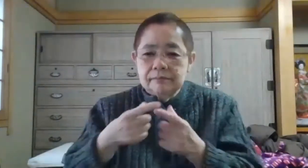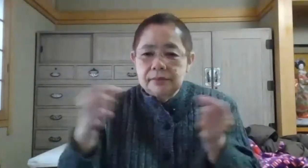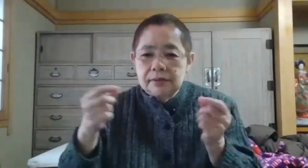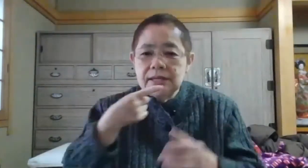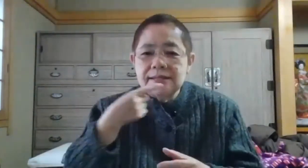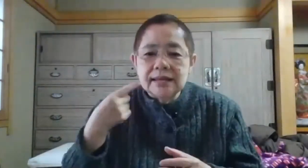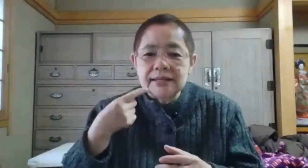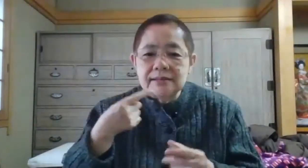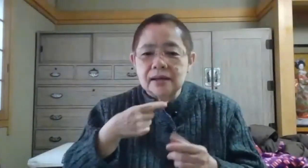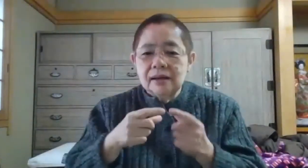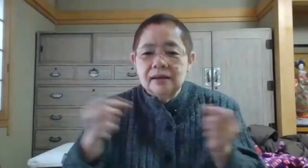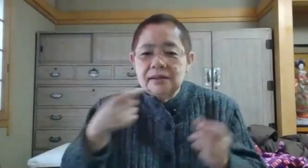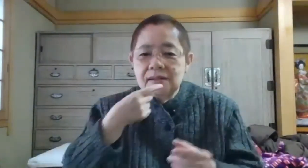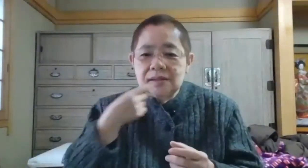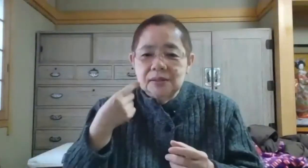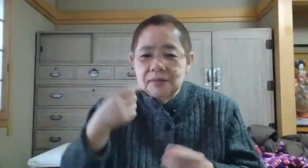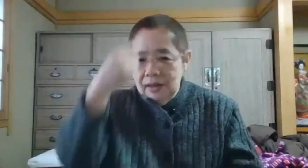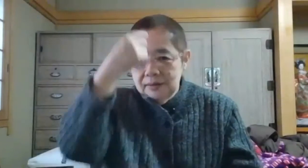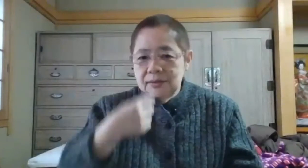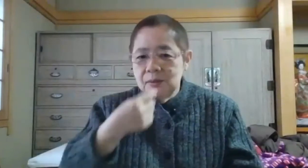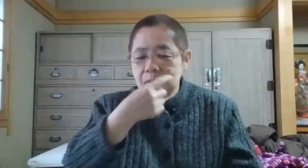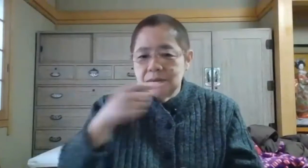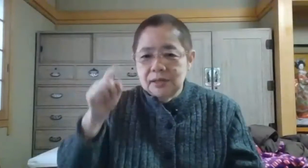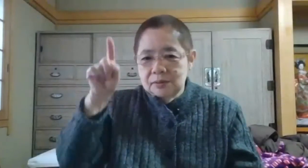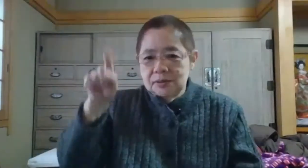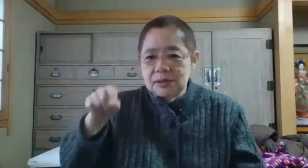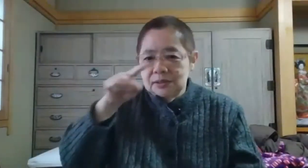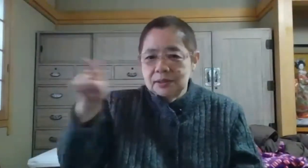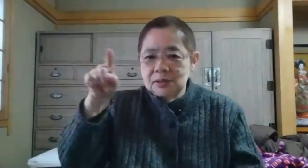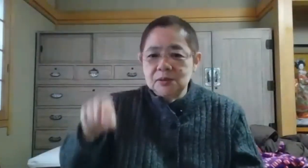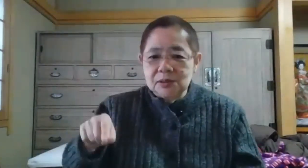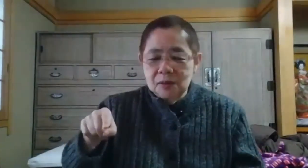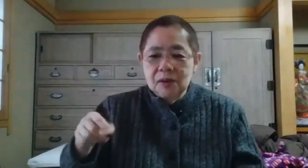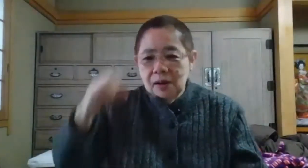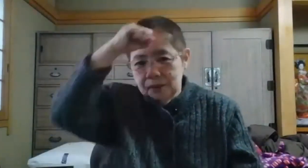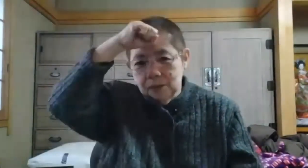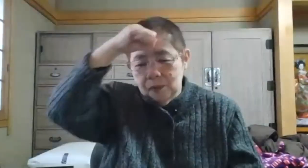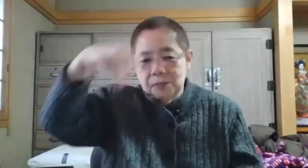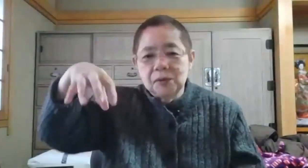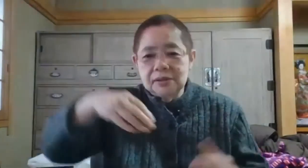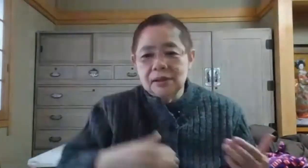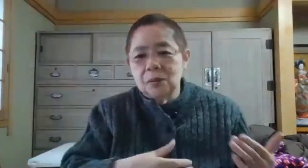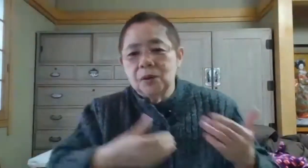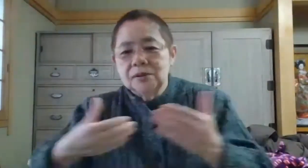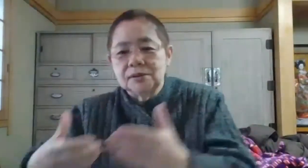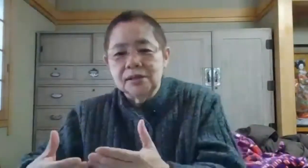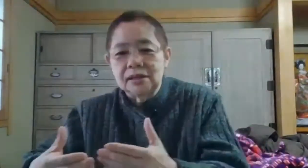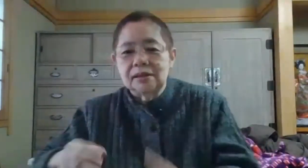日赤ですね日本赤十字赤十字の病院にこう連れて行った